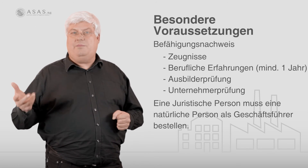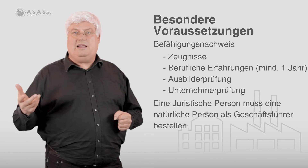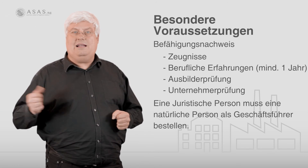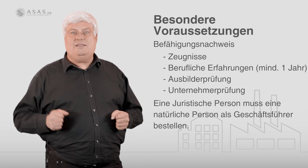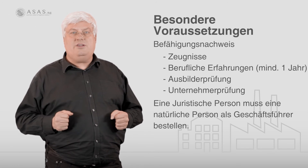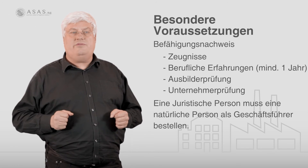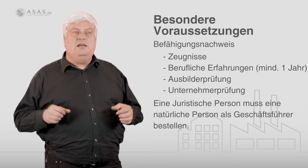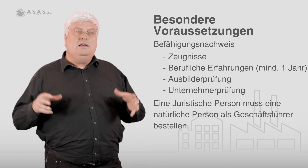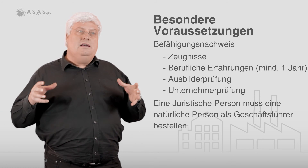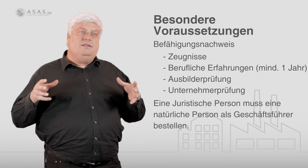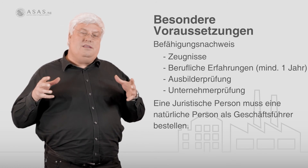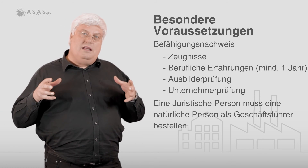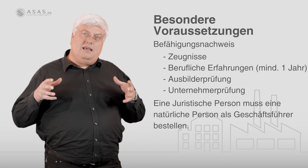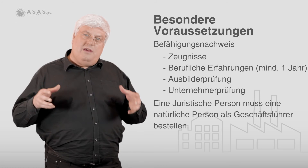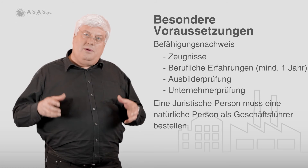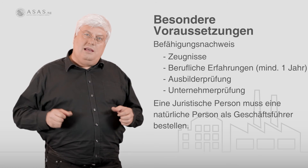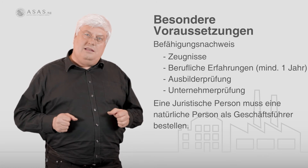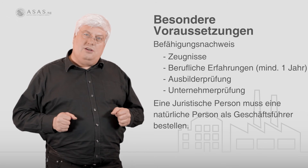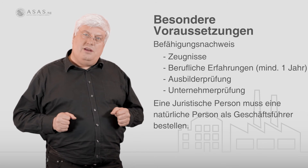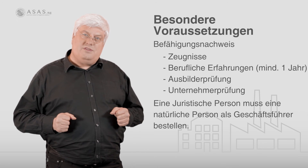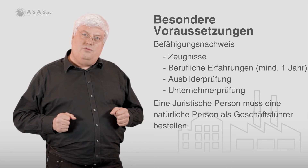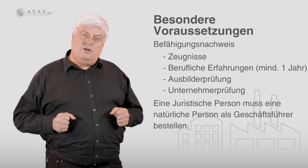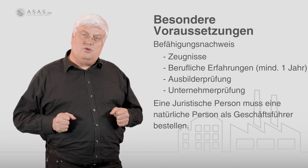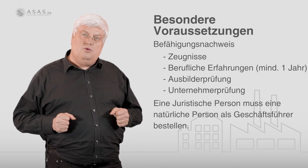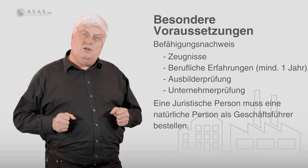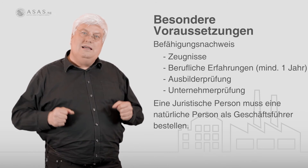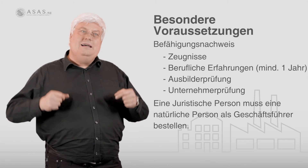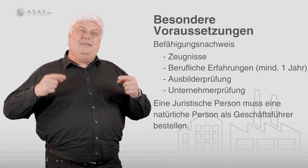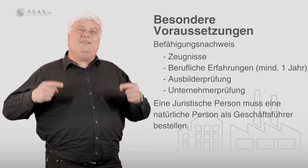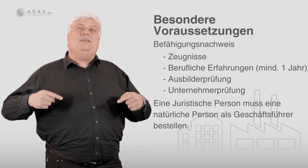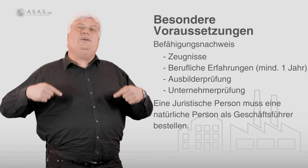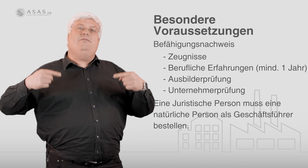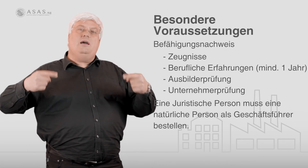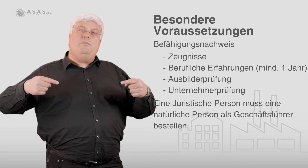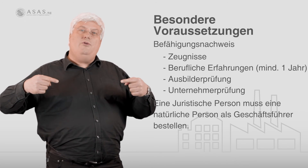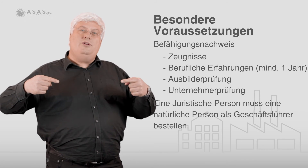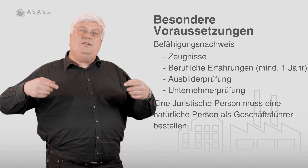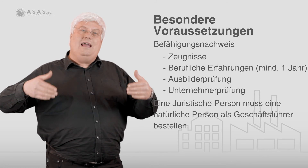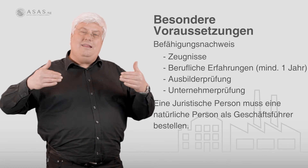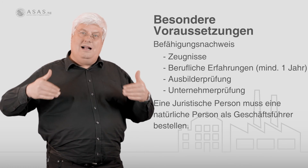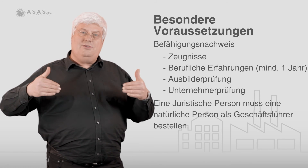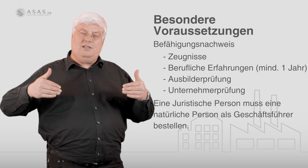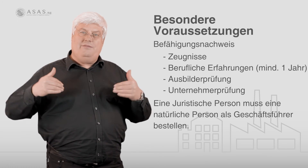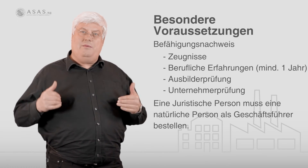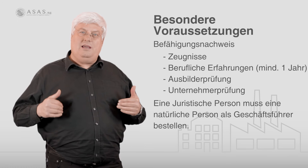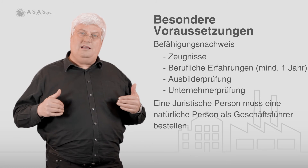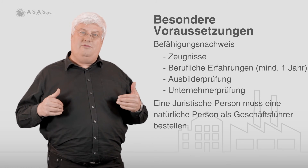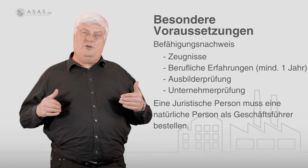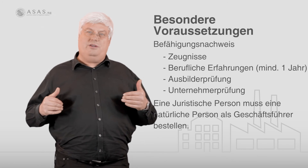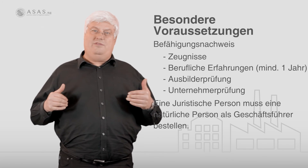Kapitalgesellschaft, die sich einen gewerberechtlichen Geschäftsführer suchen, der dann der Gewerbebehörde die Einhaltung der gewerberechtlichen Vorschriften